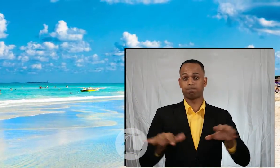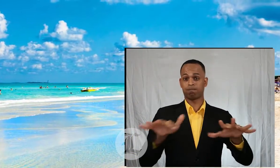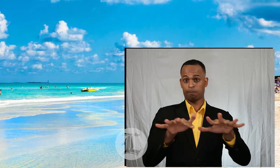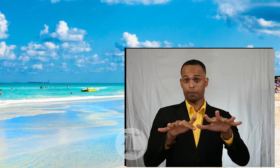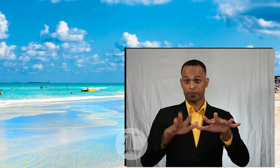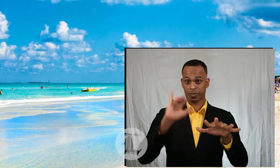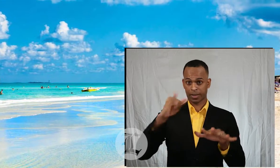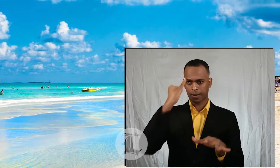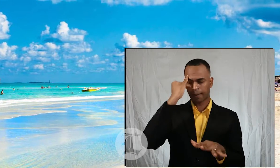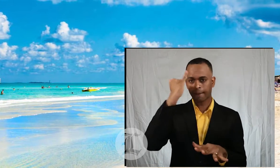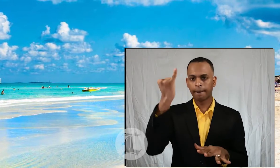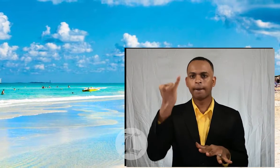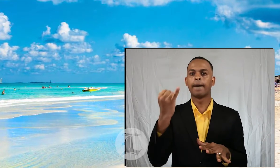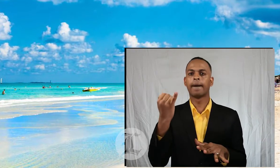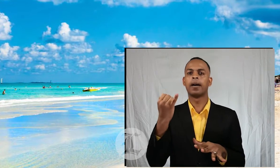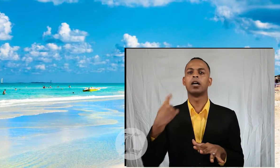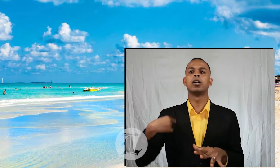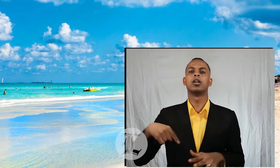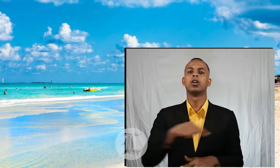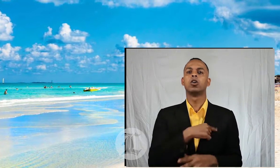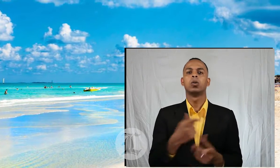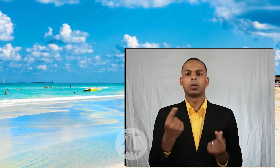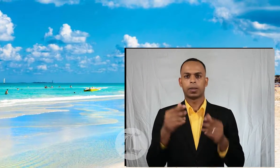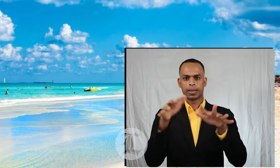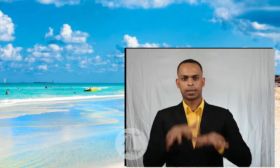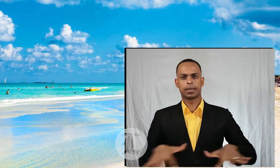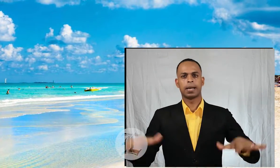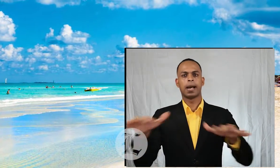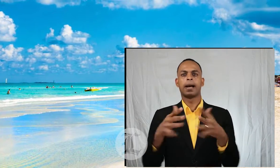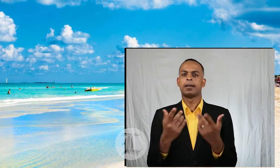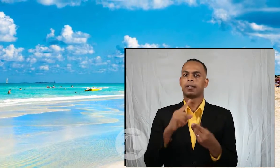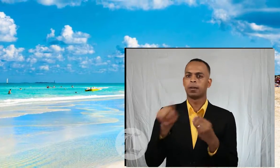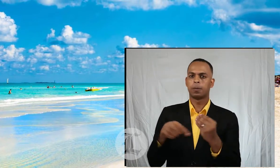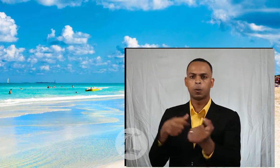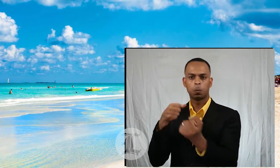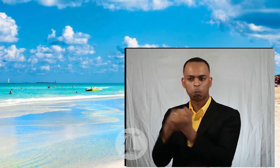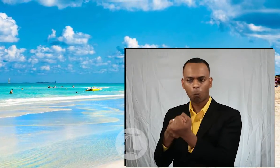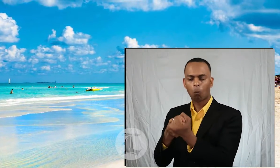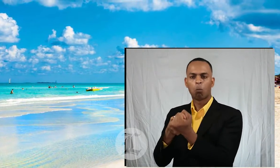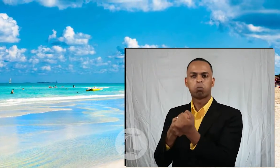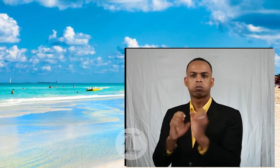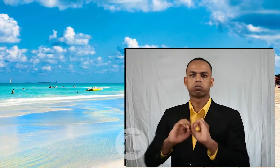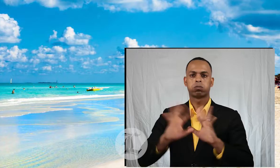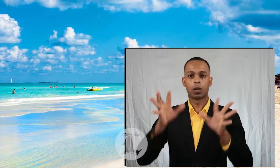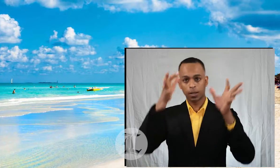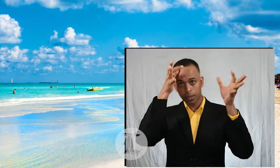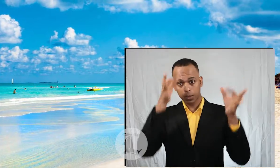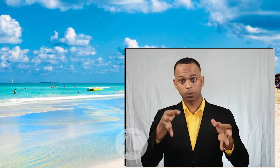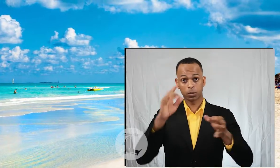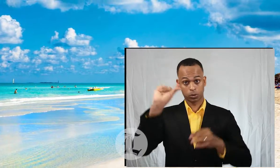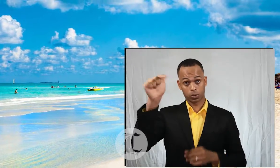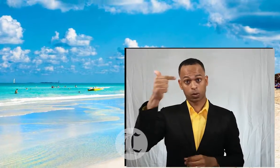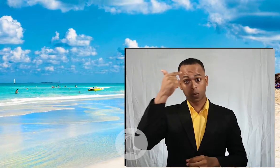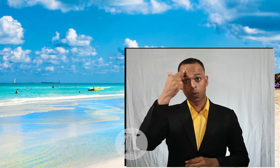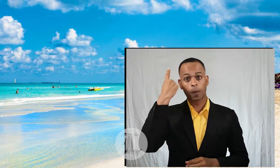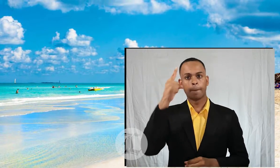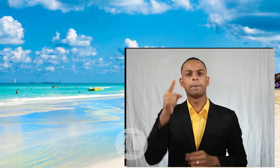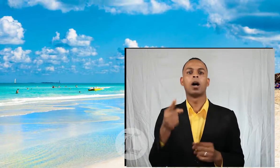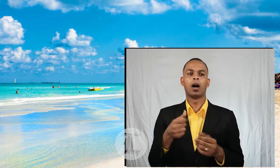Con esta iniciativa, somos pioneros en la región y constituye un respaldo significativo a las disposiciones del gobierno para la